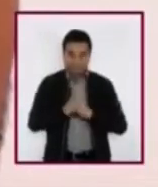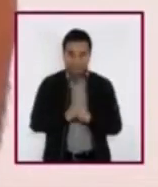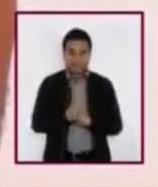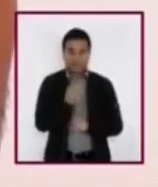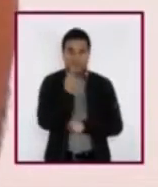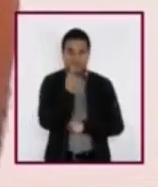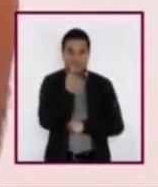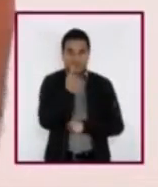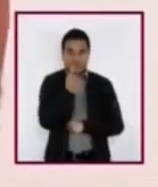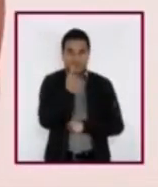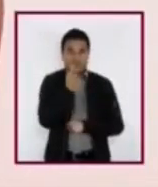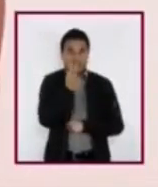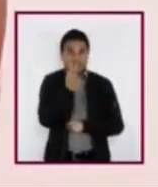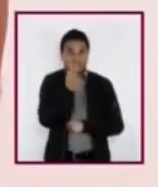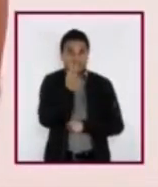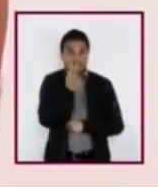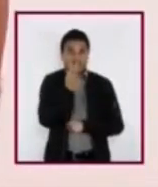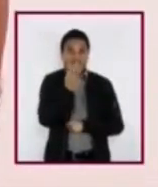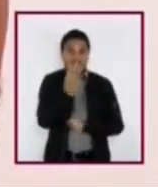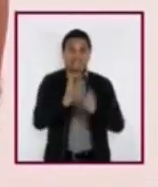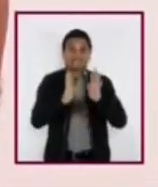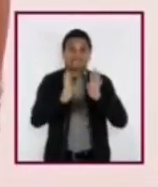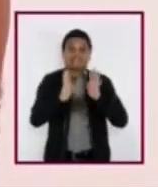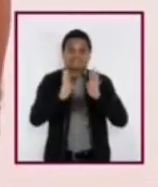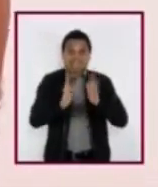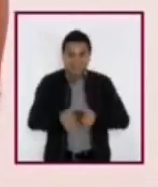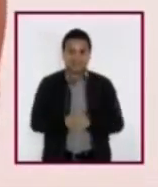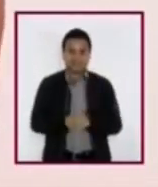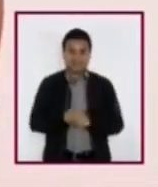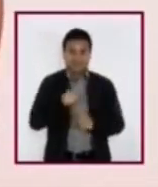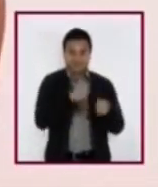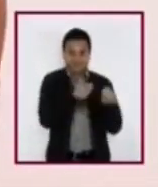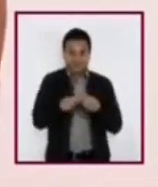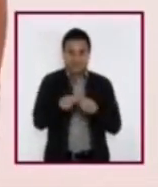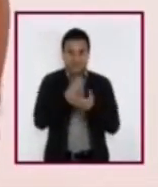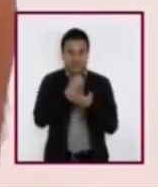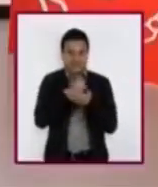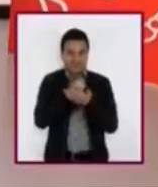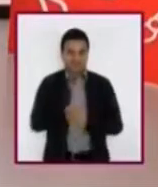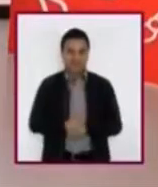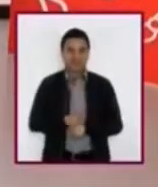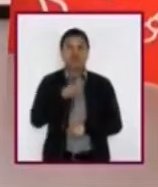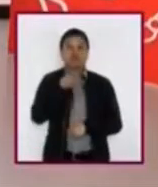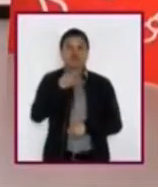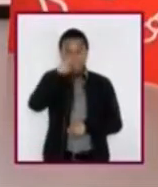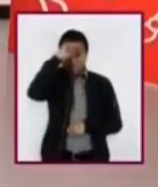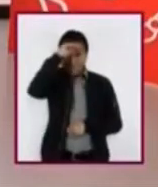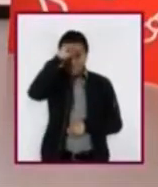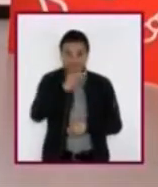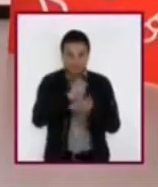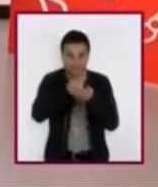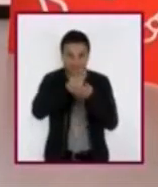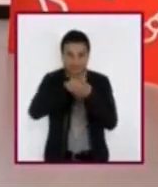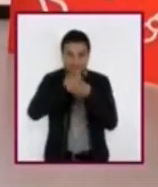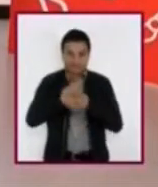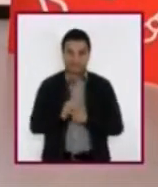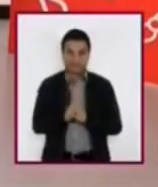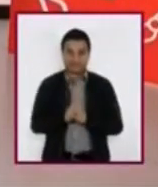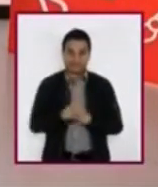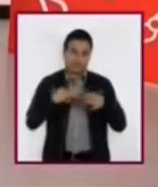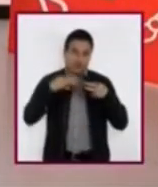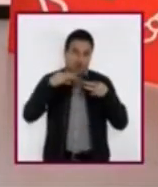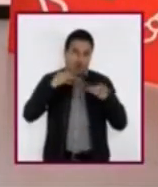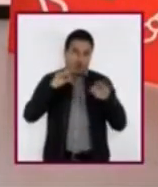Una, dos, tres. Deja, traigo una libreta para que anotes lo que pensaste. Bueno, pues ahora en una hoja